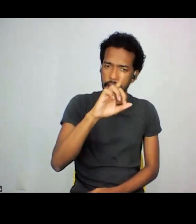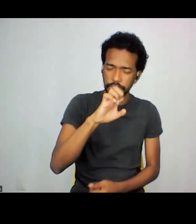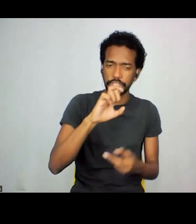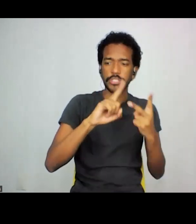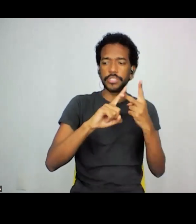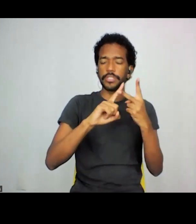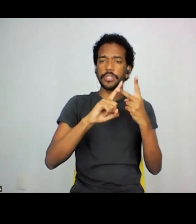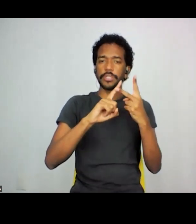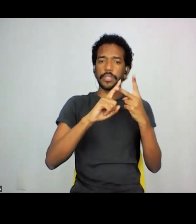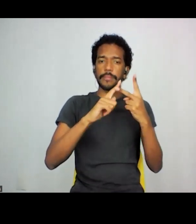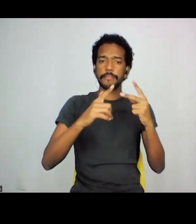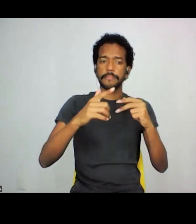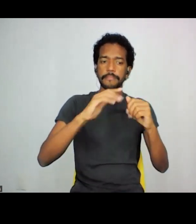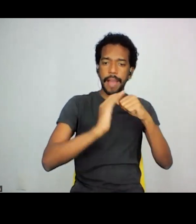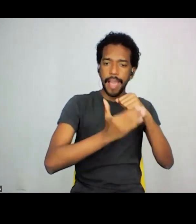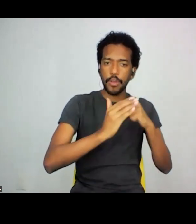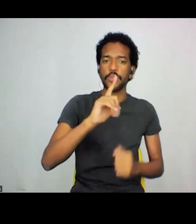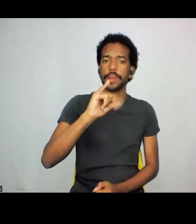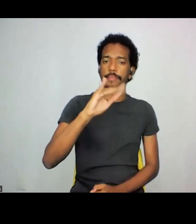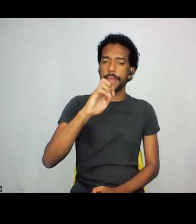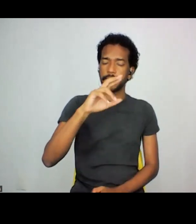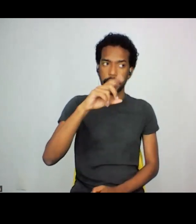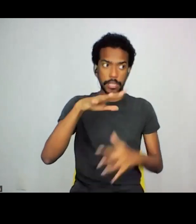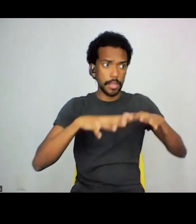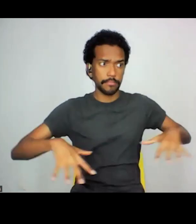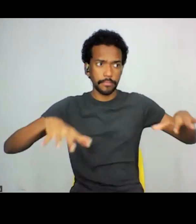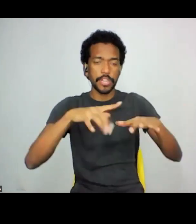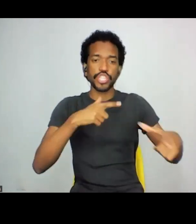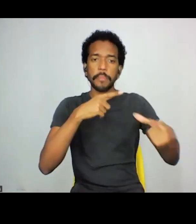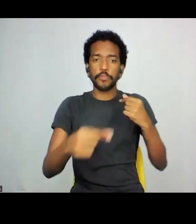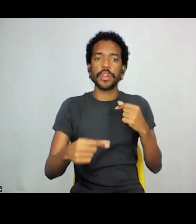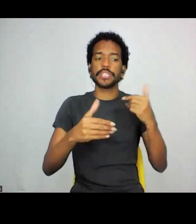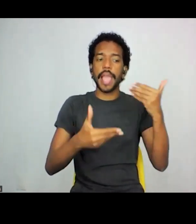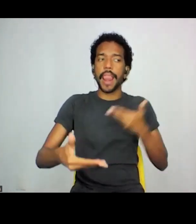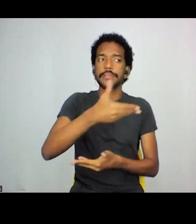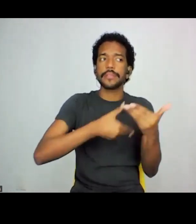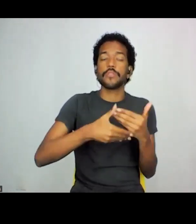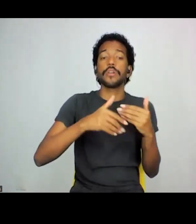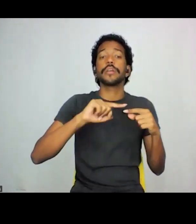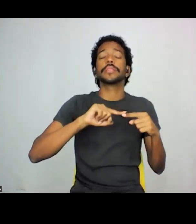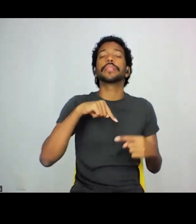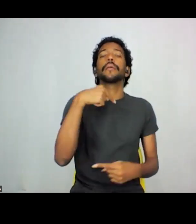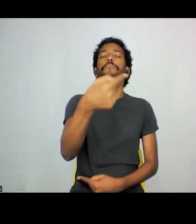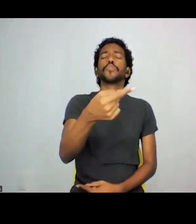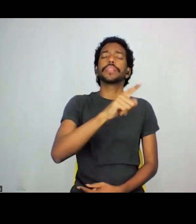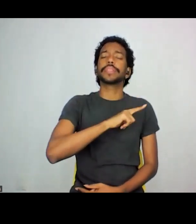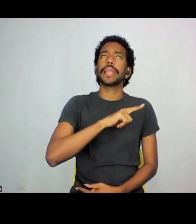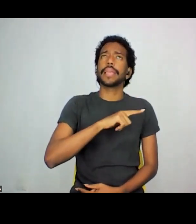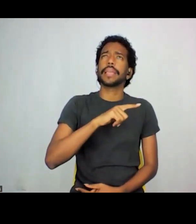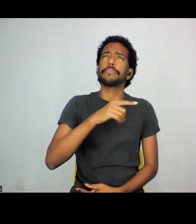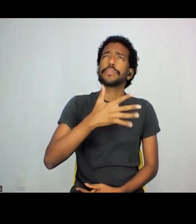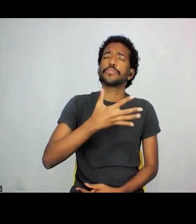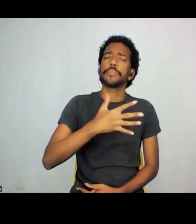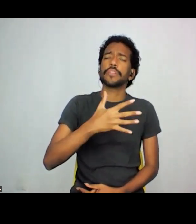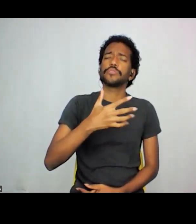a relação, dos japoneses para esse bairro começa já bem depois, em década de 20, 30,